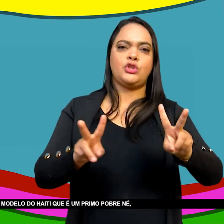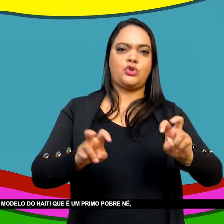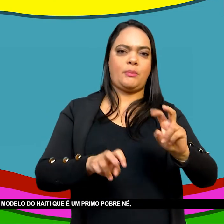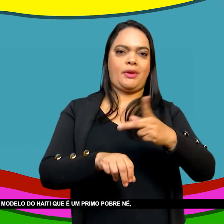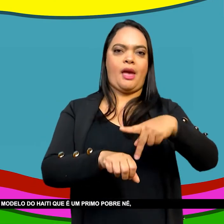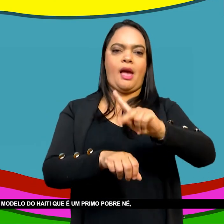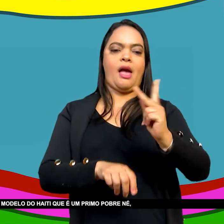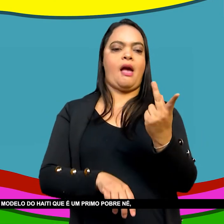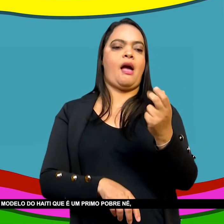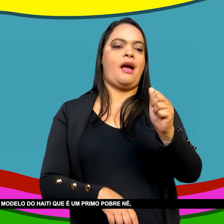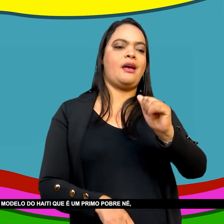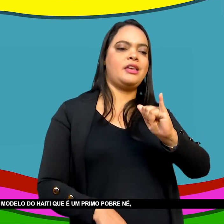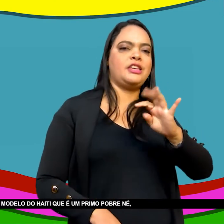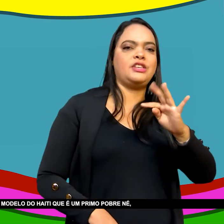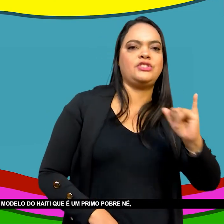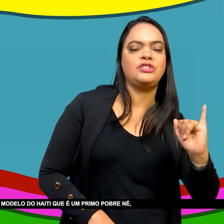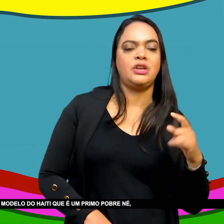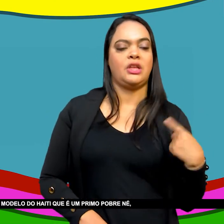Unidos